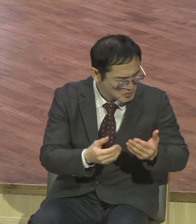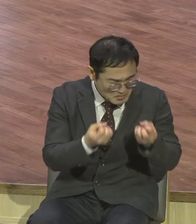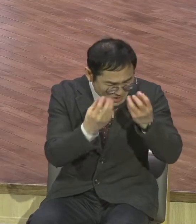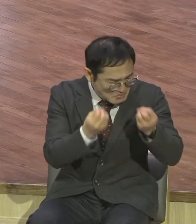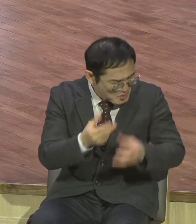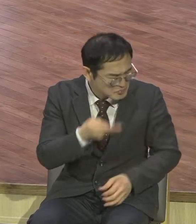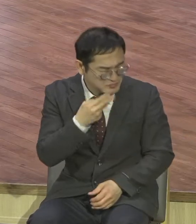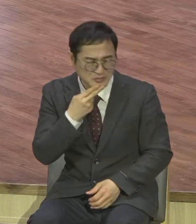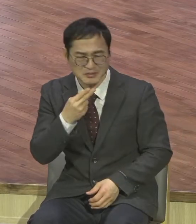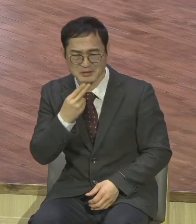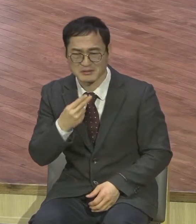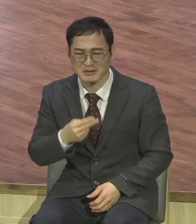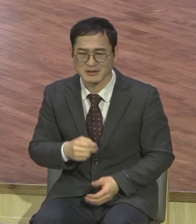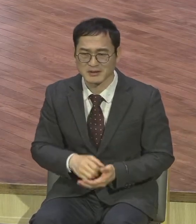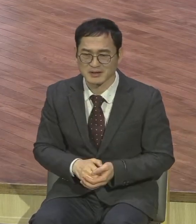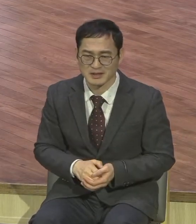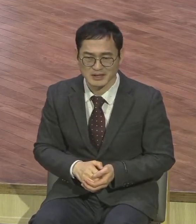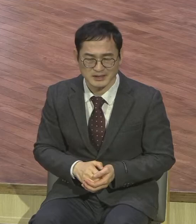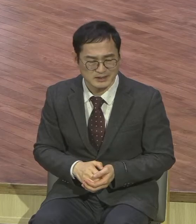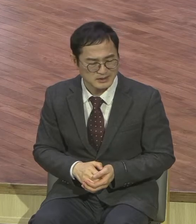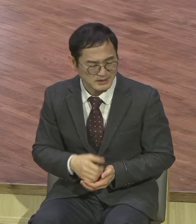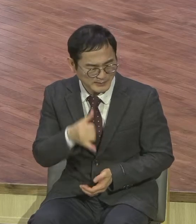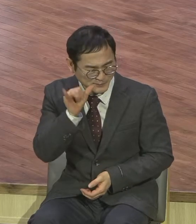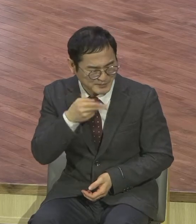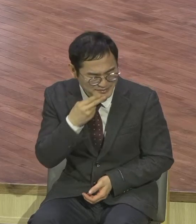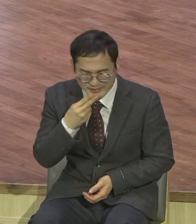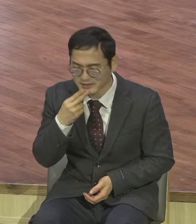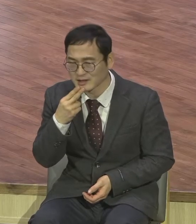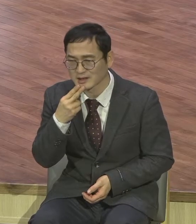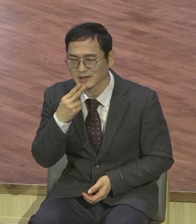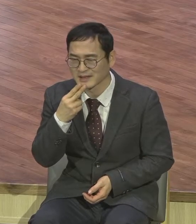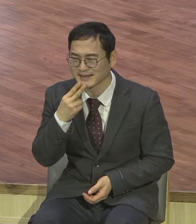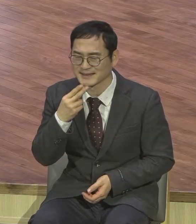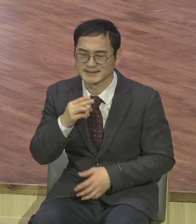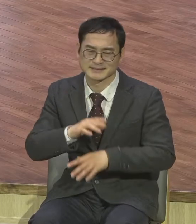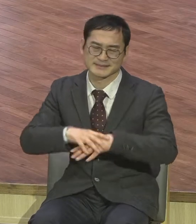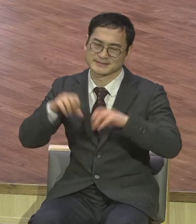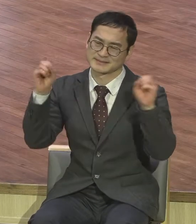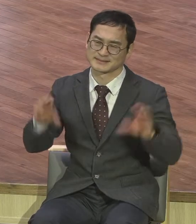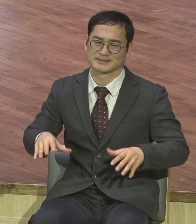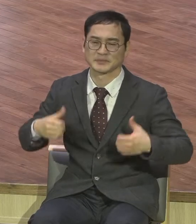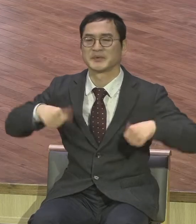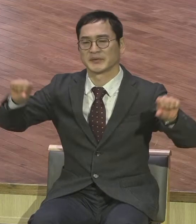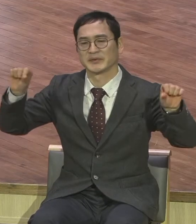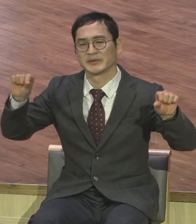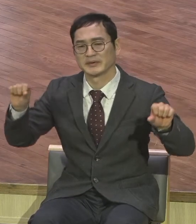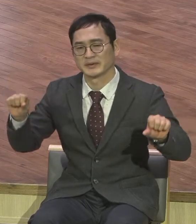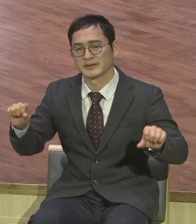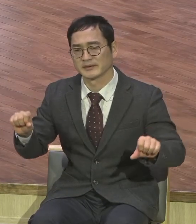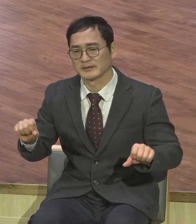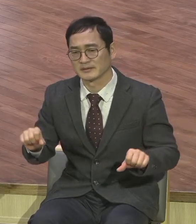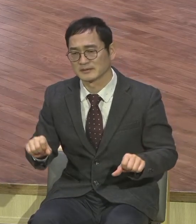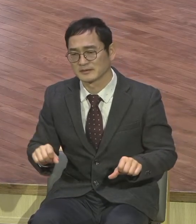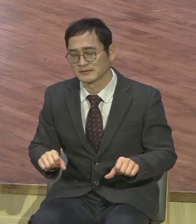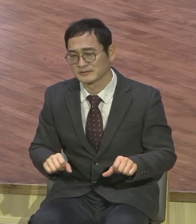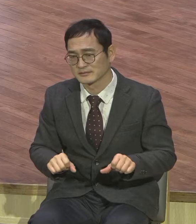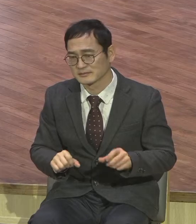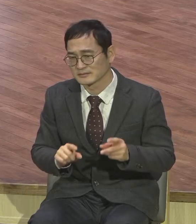실족한 분들 또 어떤 분들은 설교 듣다가 실족합니다 아니 어떻게